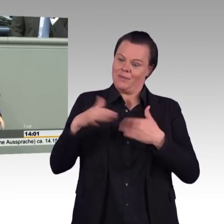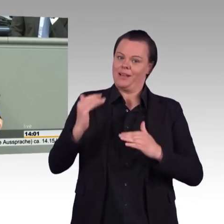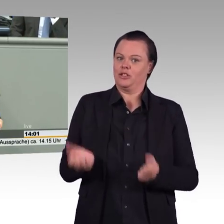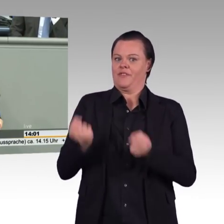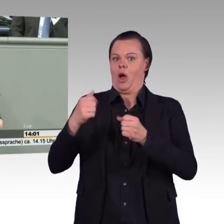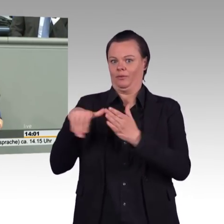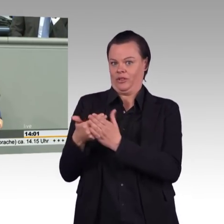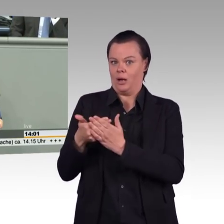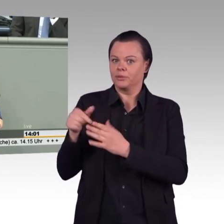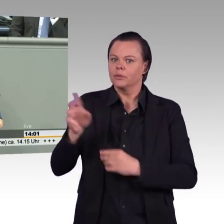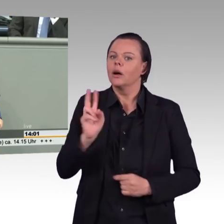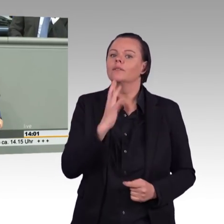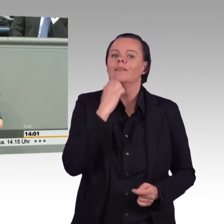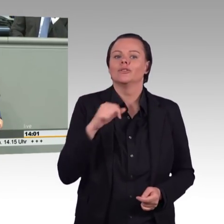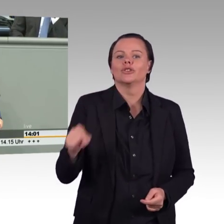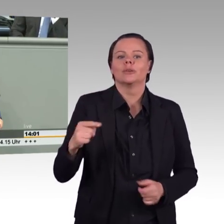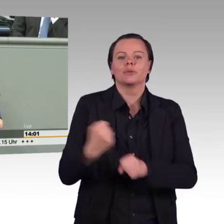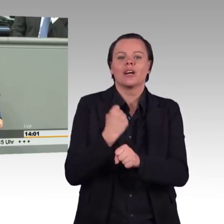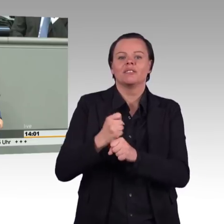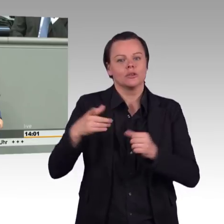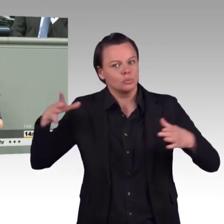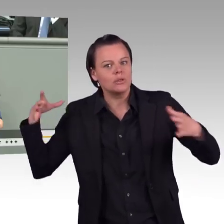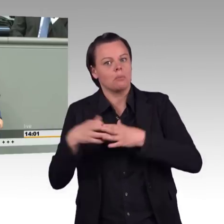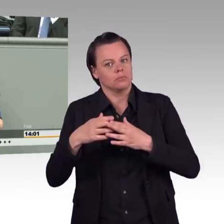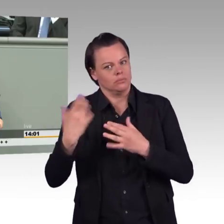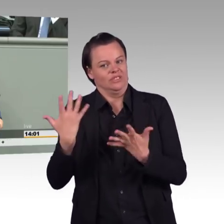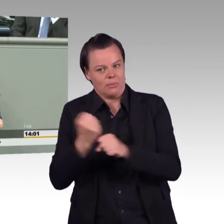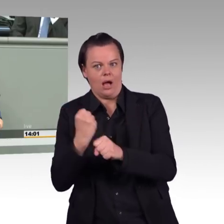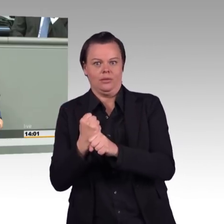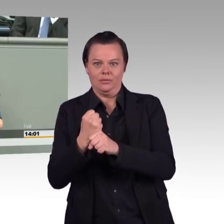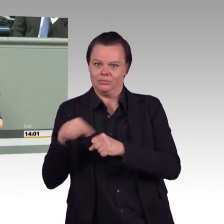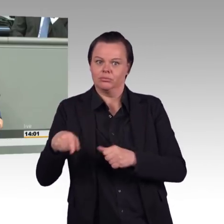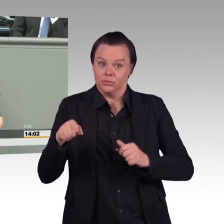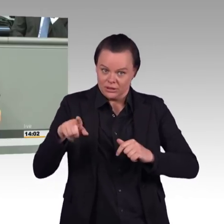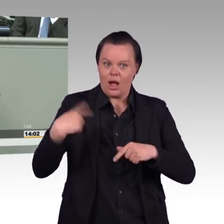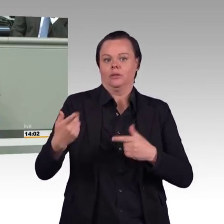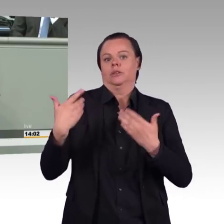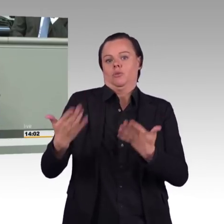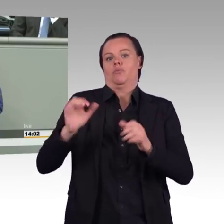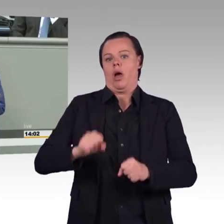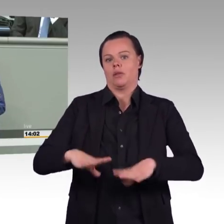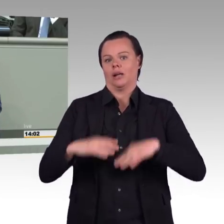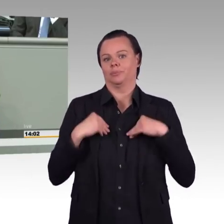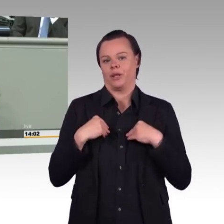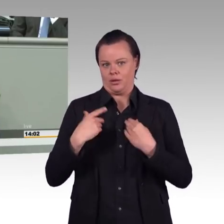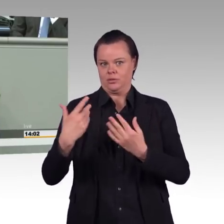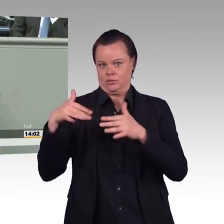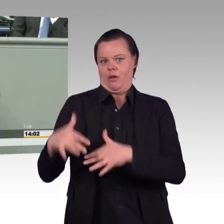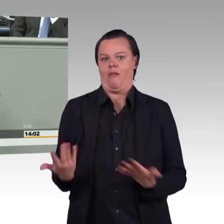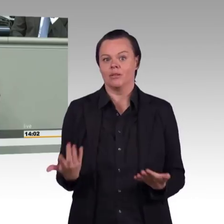meinen, dass das erst 2038 der Fall ist. Wir brauchen aber auch Strukturwandel. Wir brauchen Hilfen für die Kohlebeschäftigte. Wir